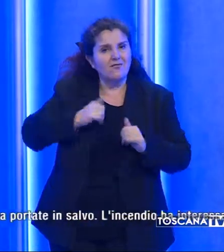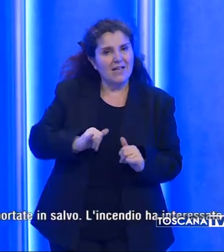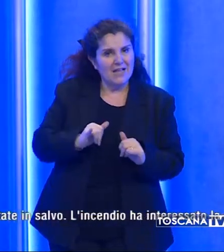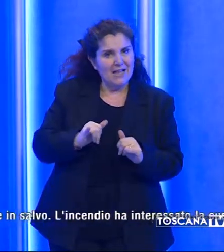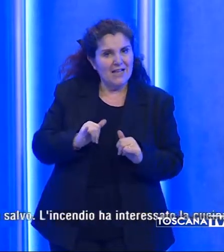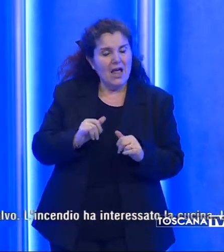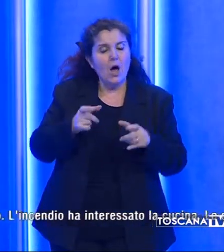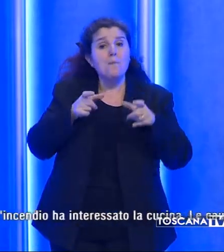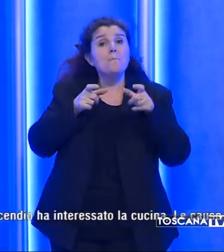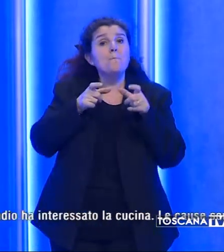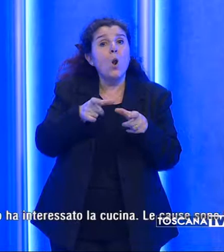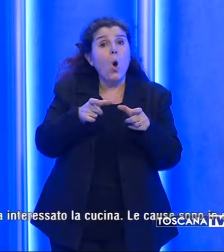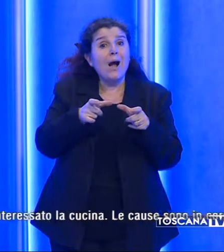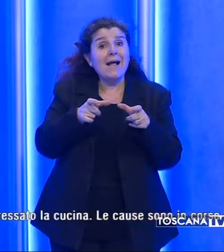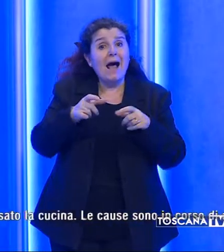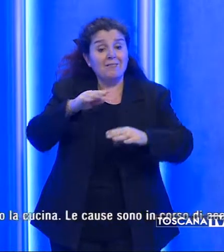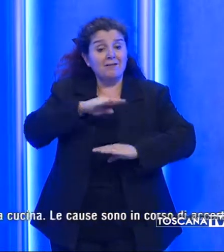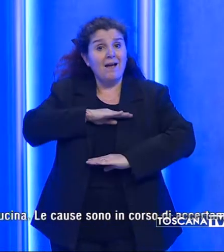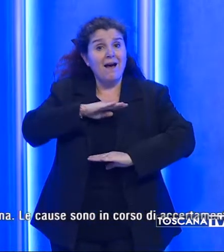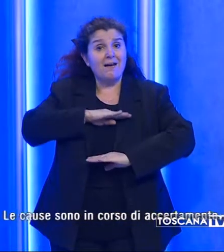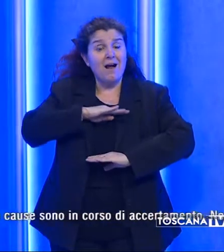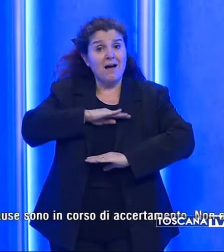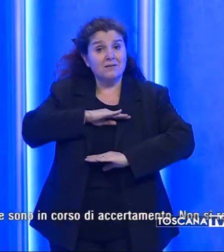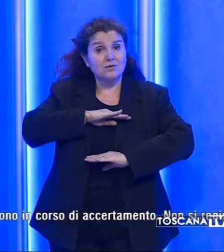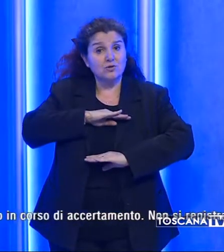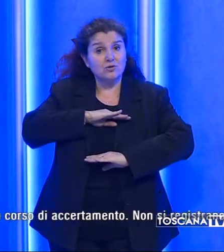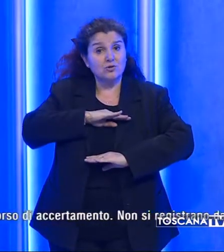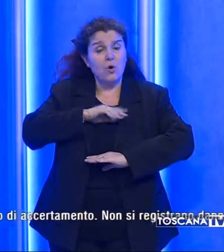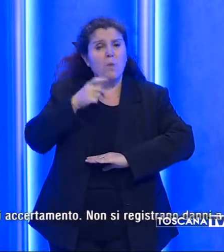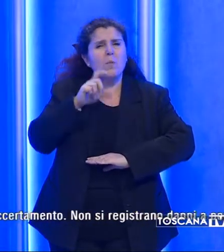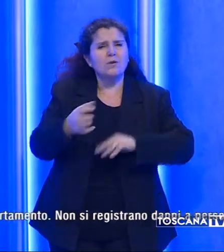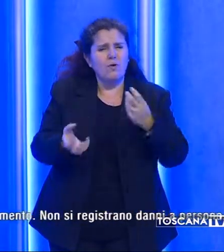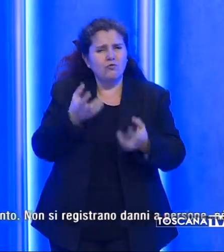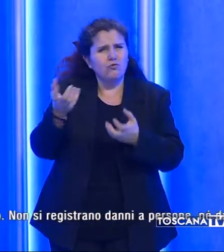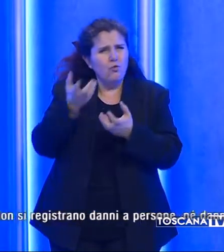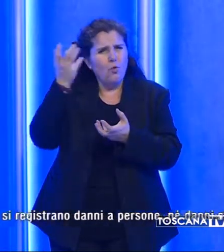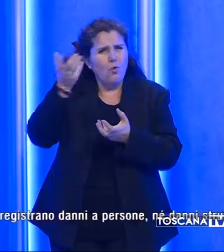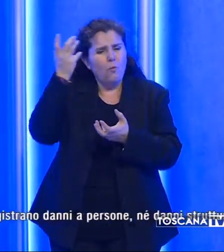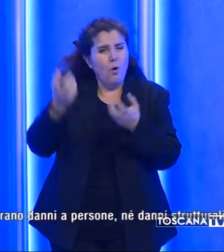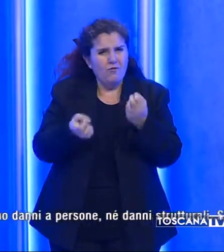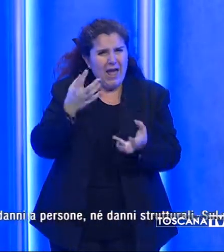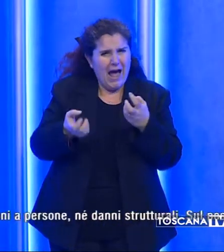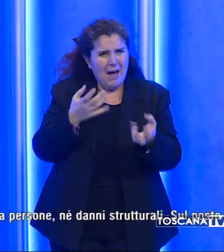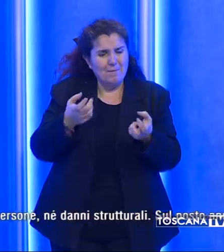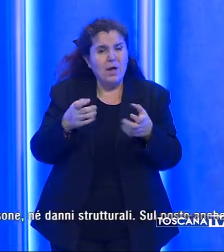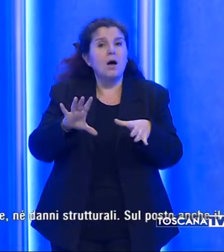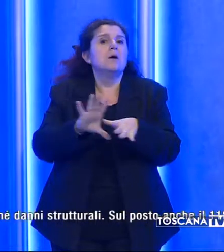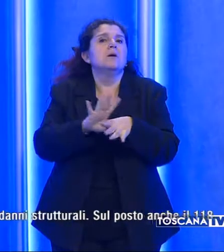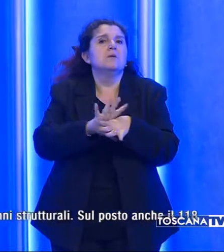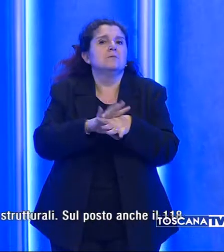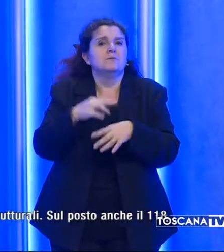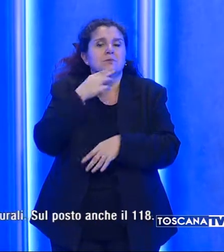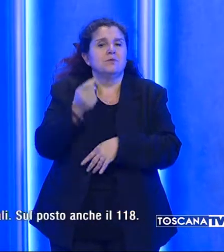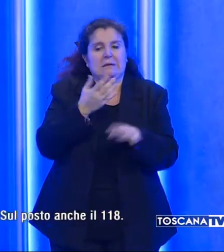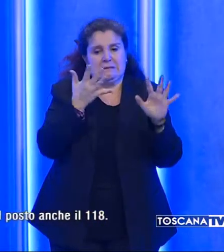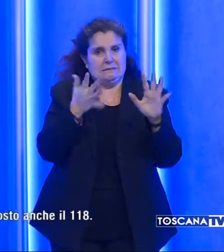sono rimaste bloccate sul terrazzo a causa del fumo e delle fiamme e una squadra è riuscita